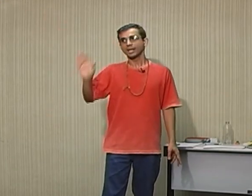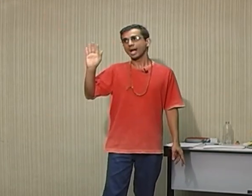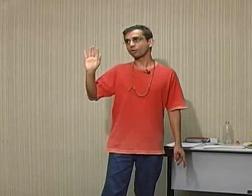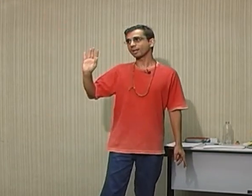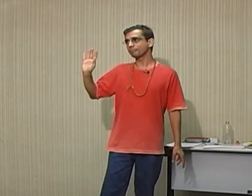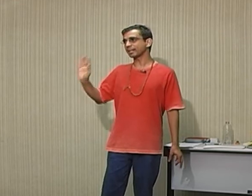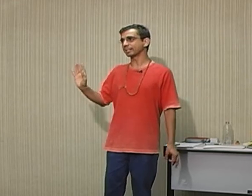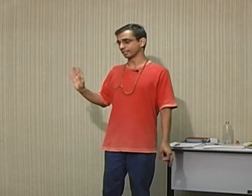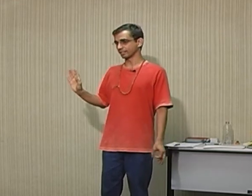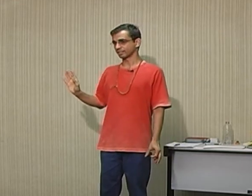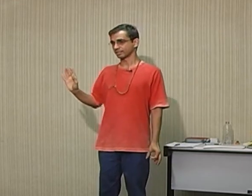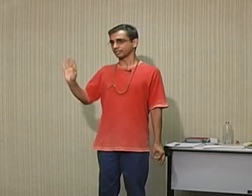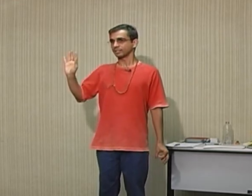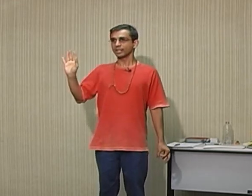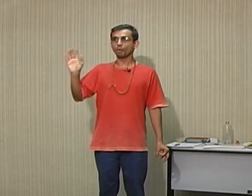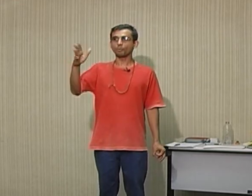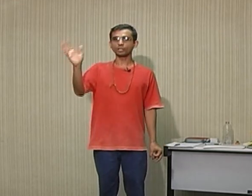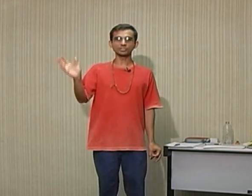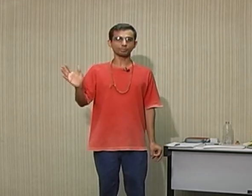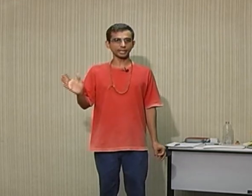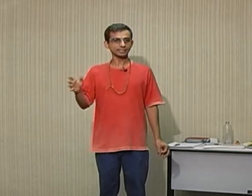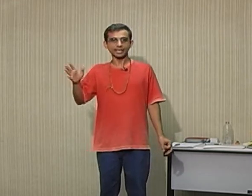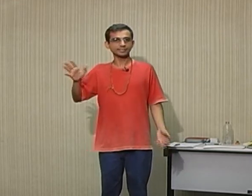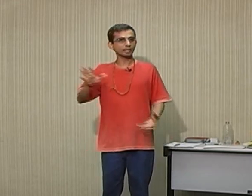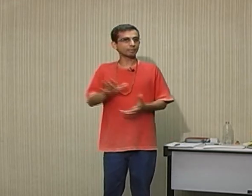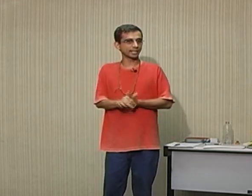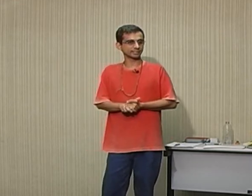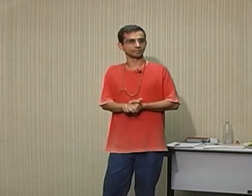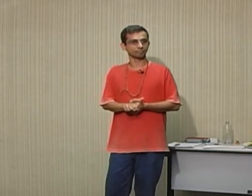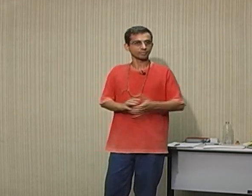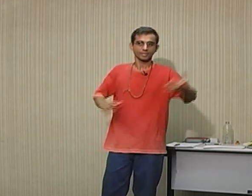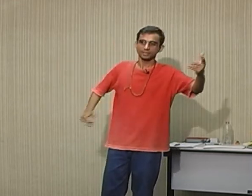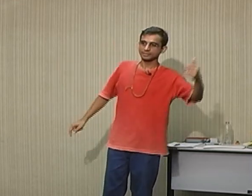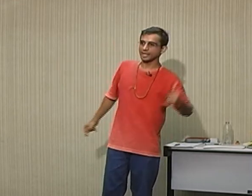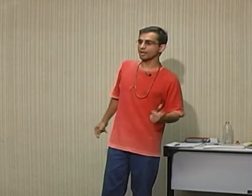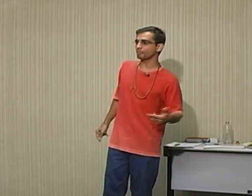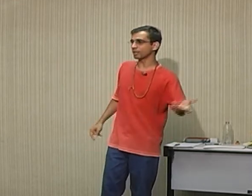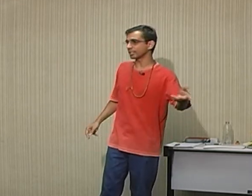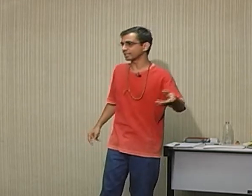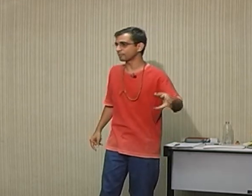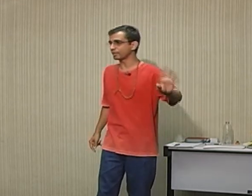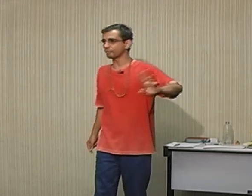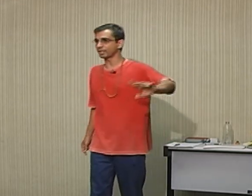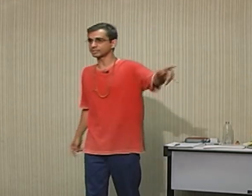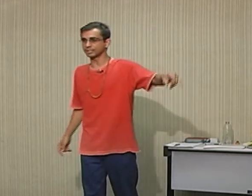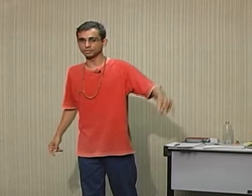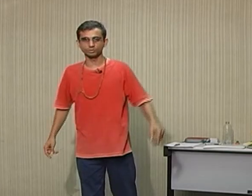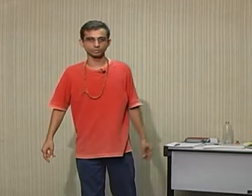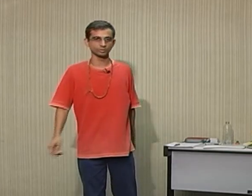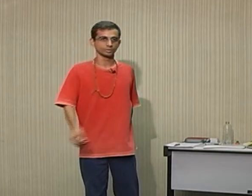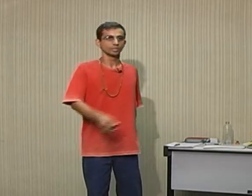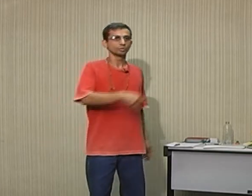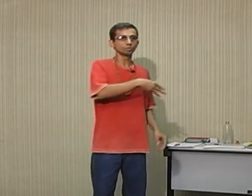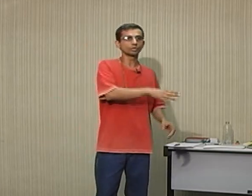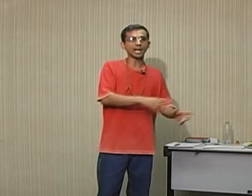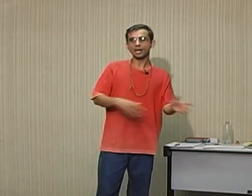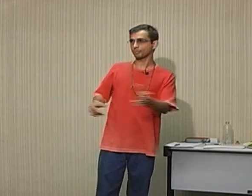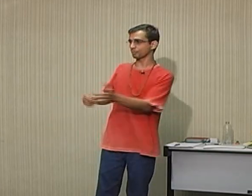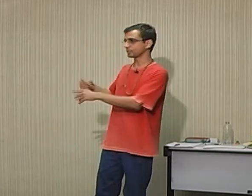Agora, peraí, eu posso também sair sem pressa, sai, eu paro na reta da penha, passo ali num lugar, tem